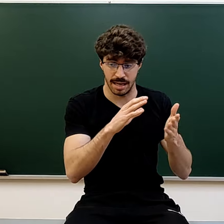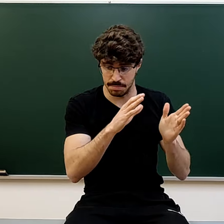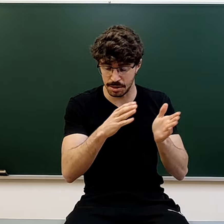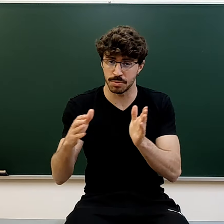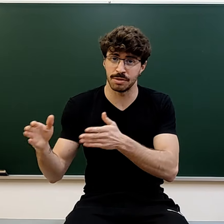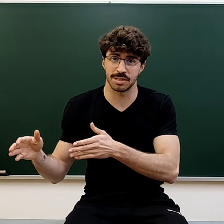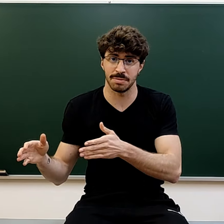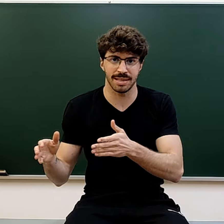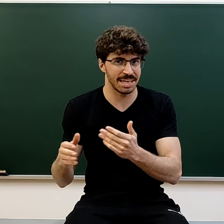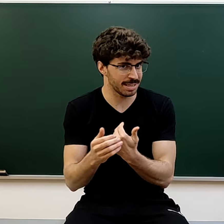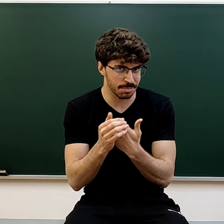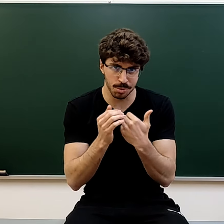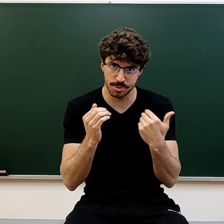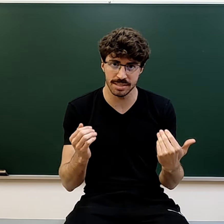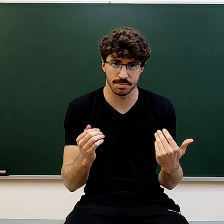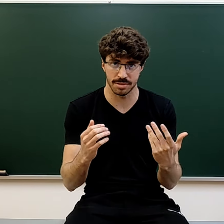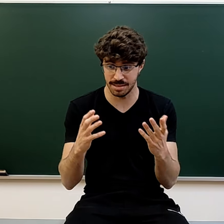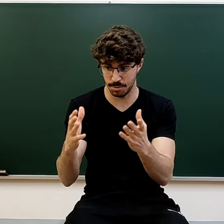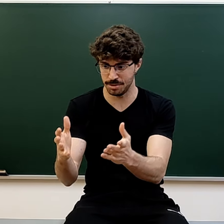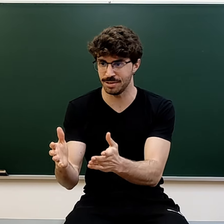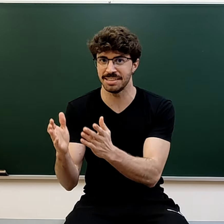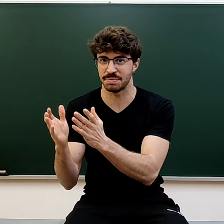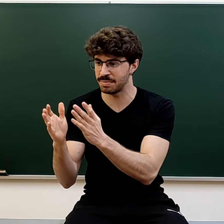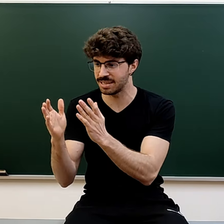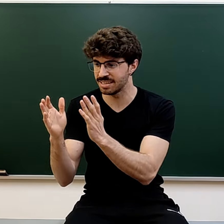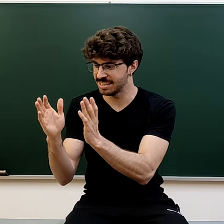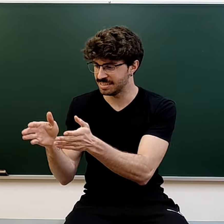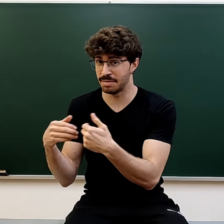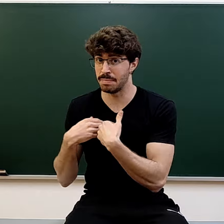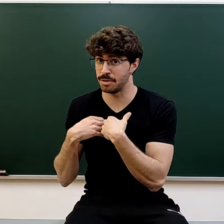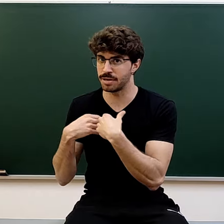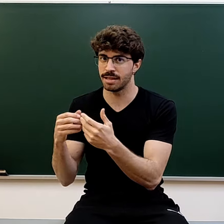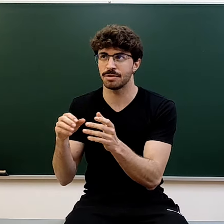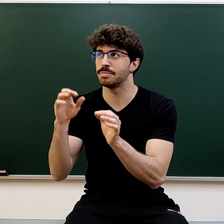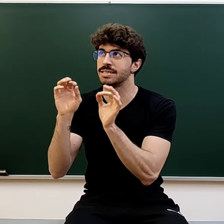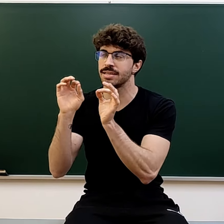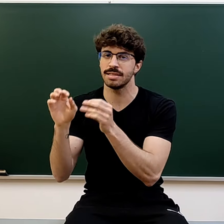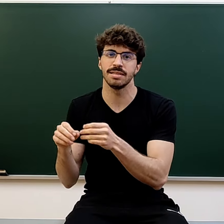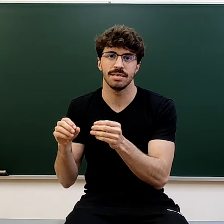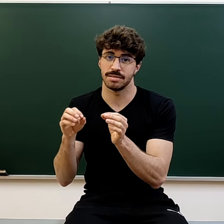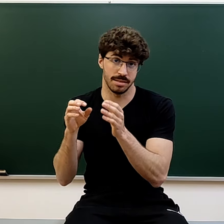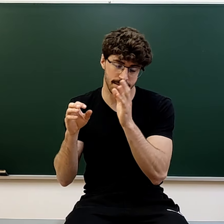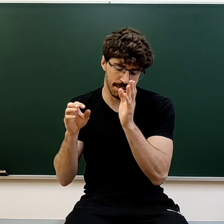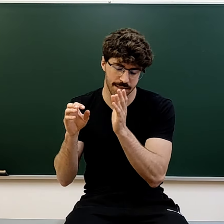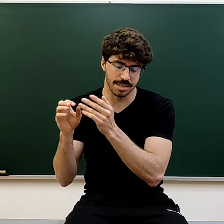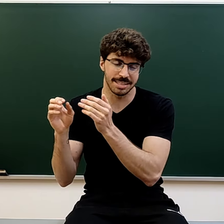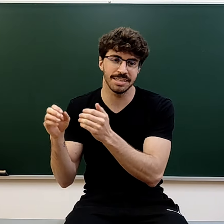en varios momentos de mi vida, y me ha servido muchísimo, ya te lo he dicho antes, van a pasar de mi mediocridad o mi 7, y a veces ni el 7,